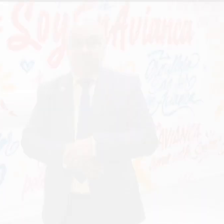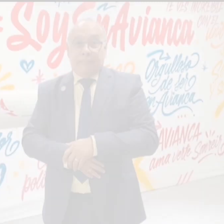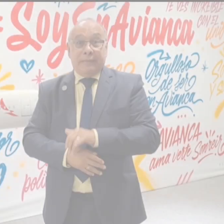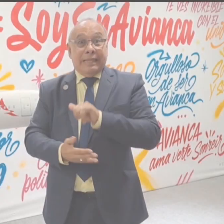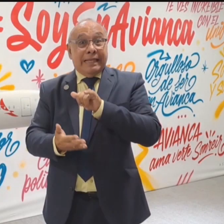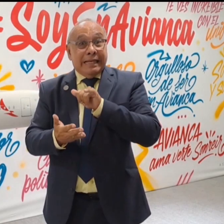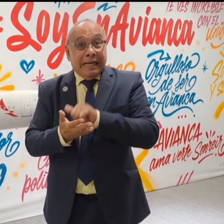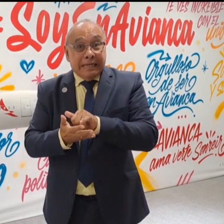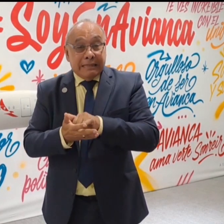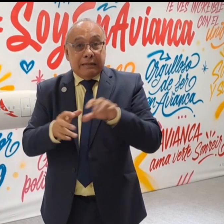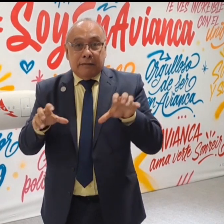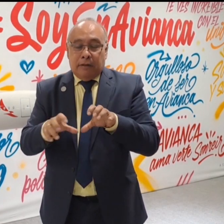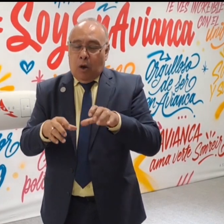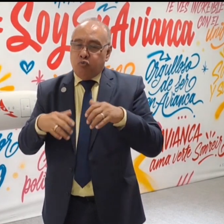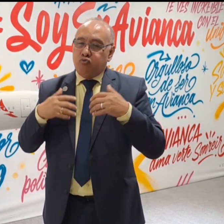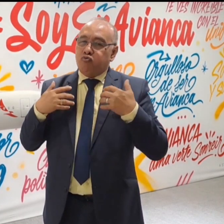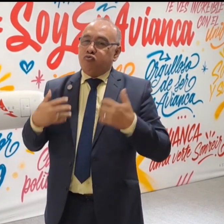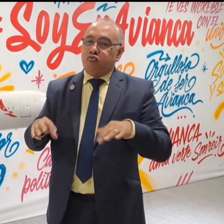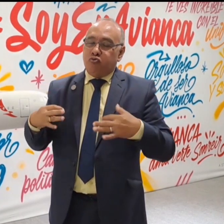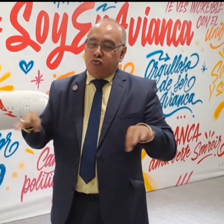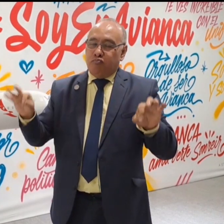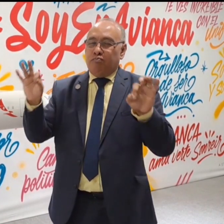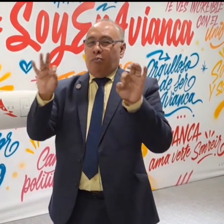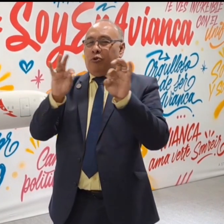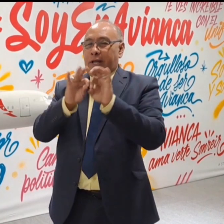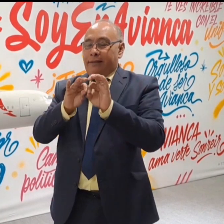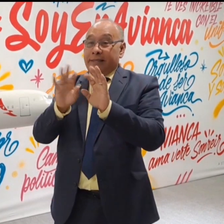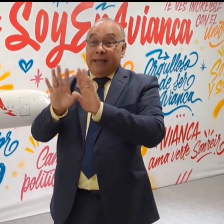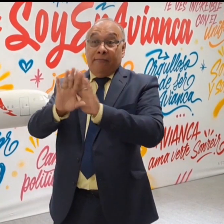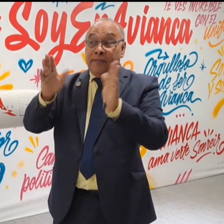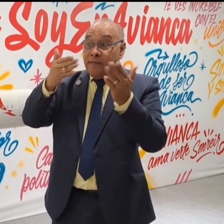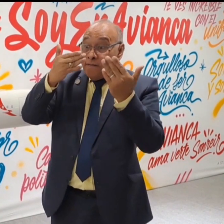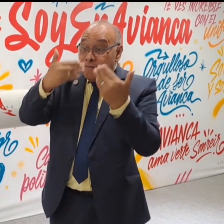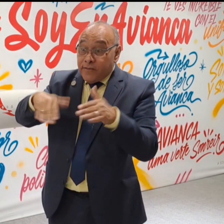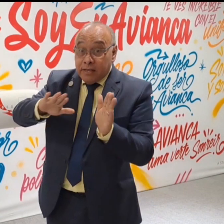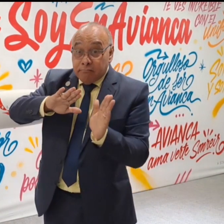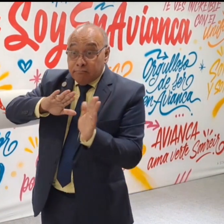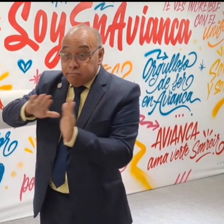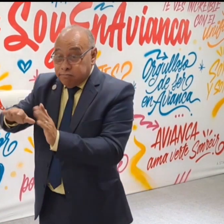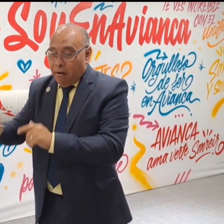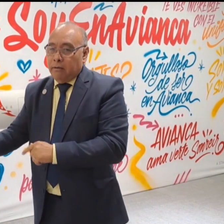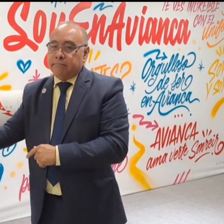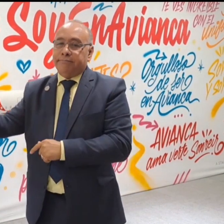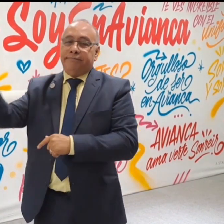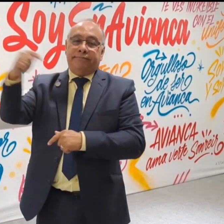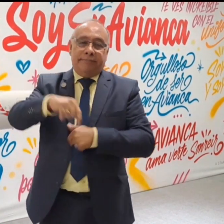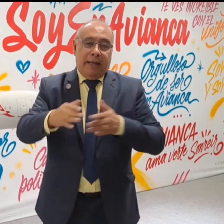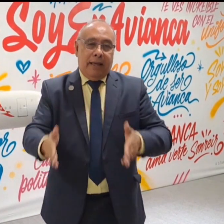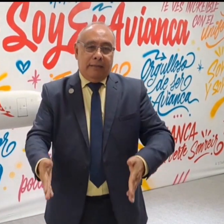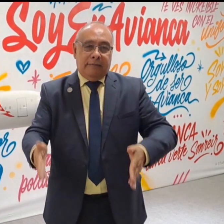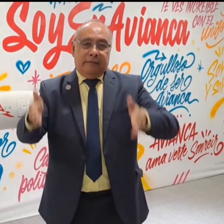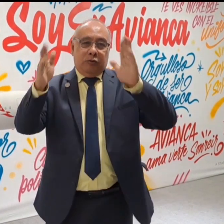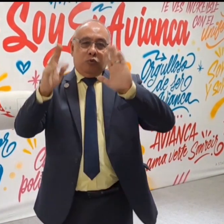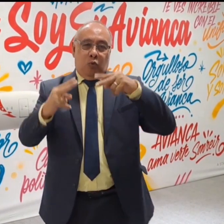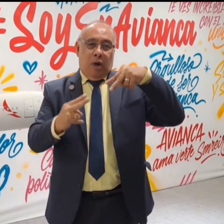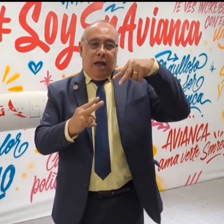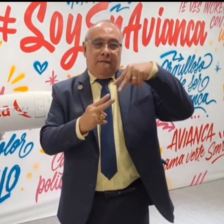Al terminar esta importante actividad nos dirigimos al edificio de Avianca para dar espacio al Comité de Accesibilidad,